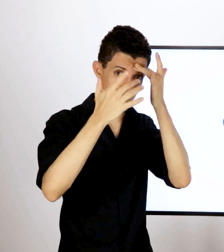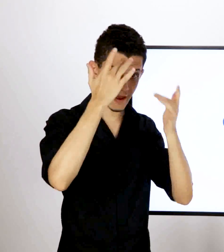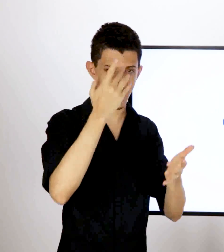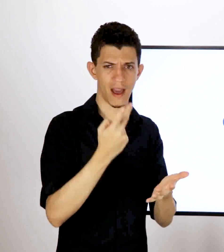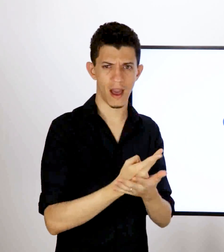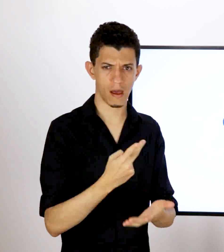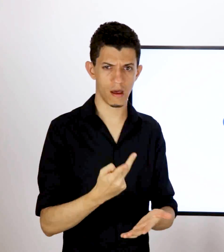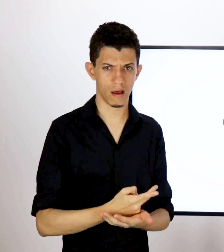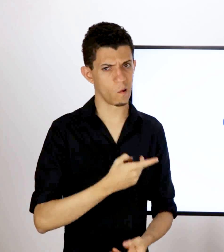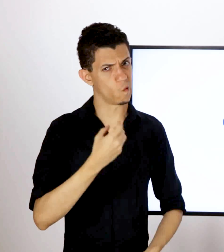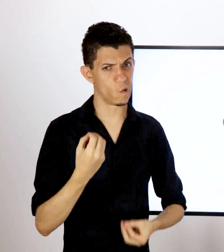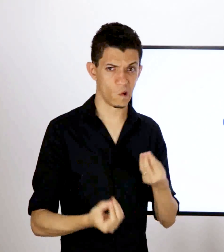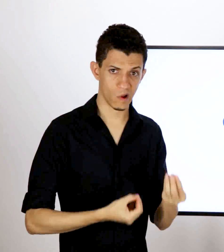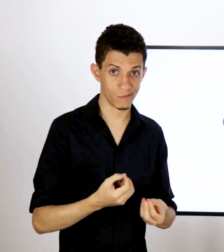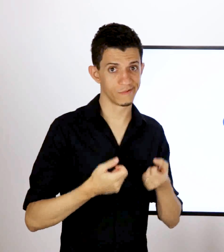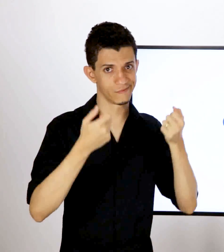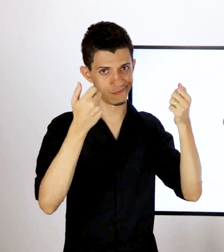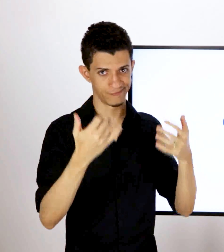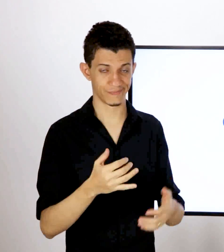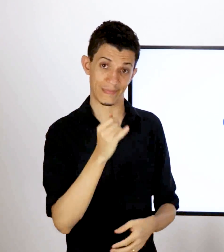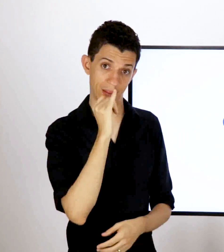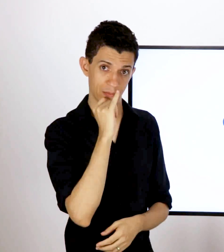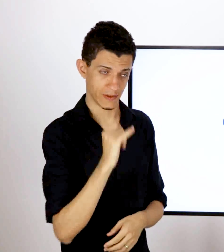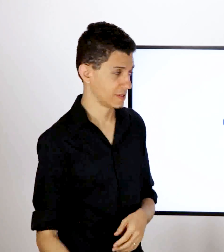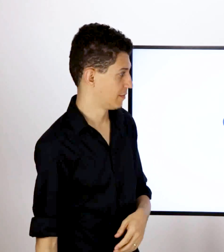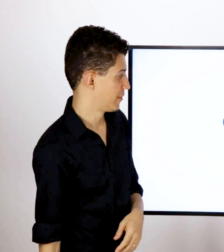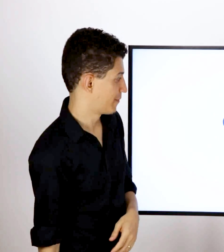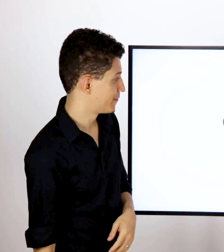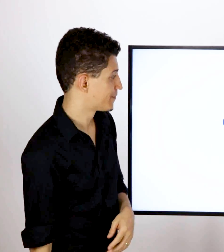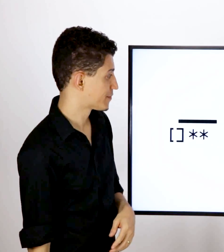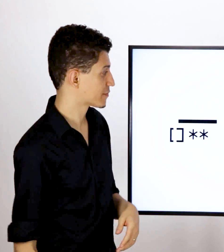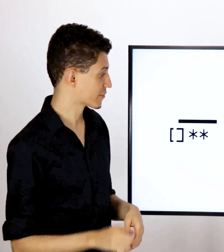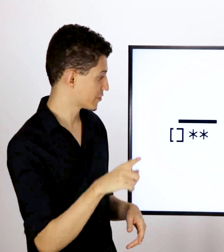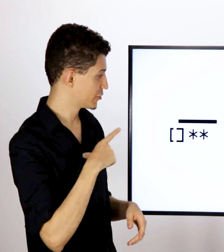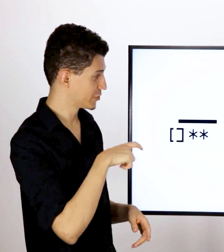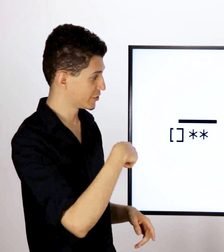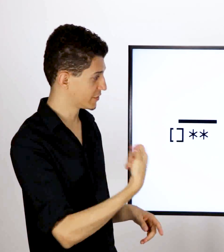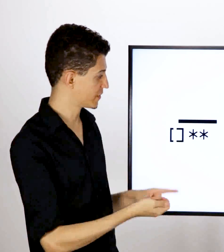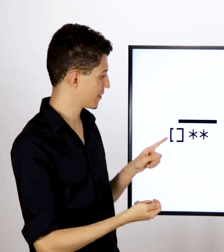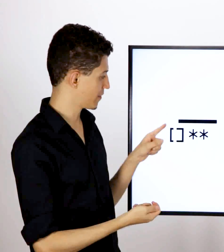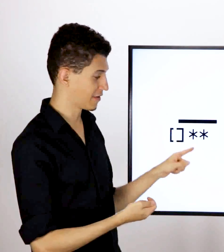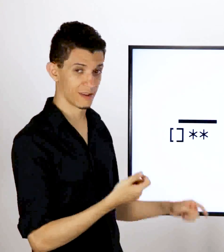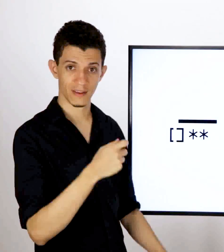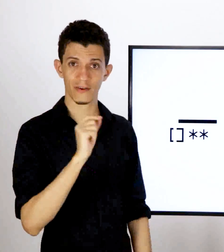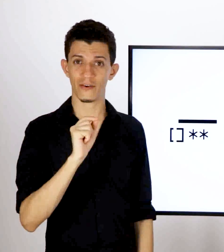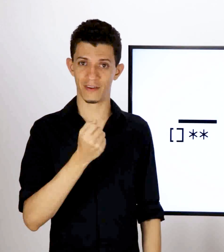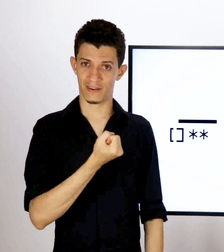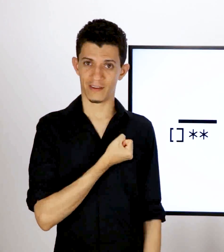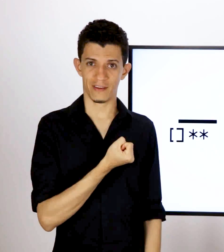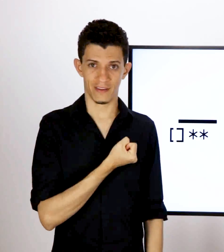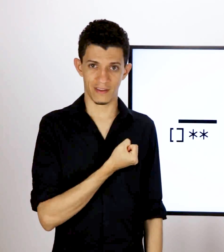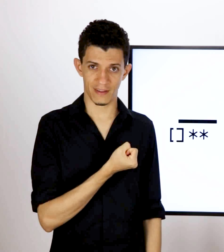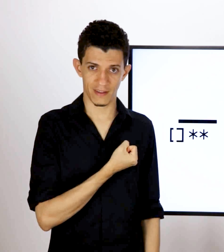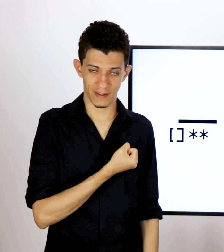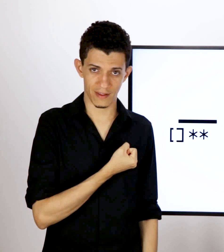havia sinalizado de forma correta conforme aquilo que eu tinha aprendido, porém, com significados equivocados.